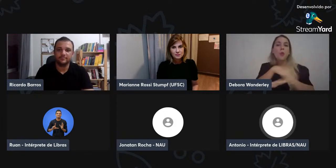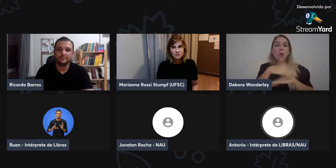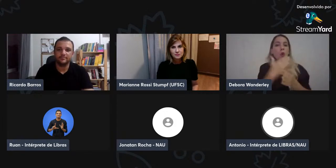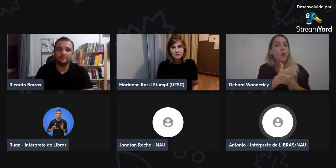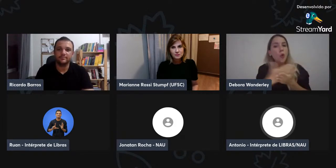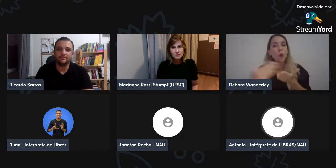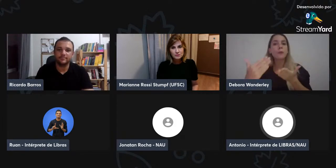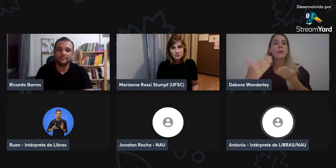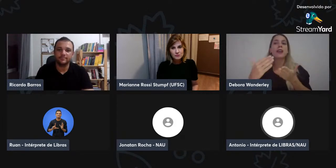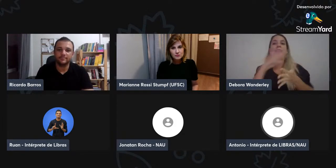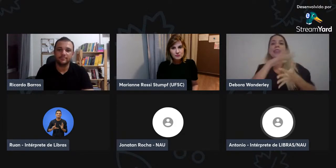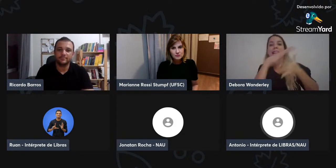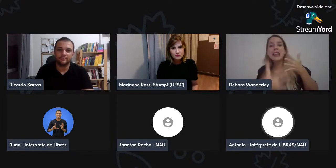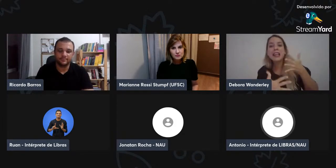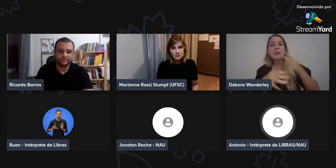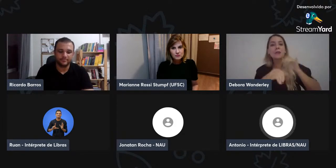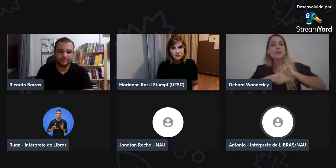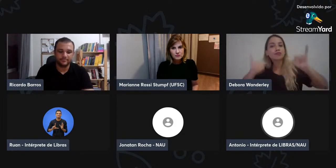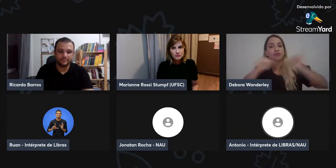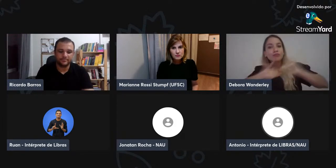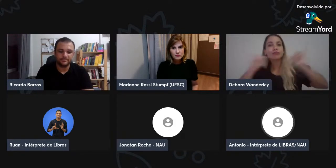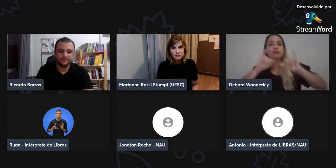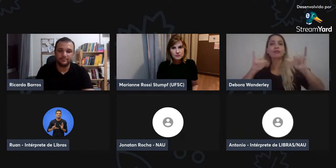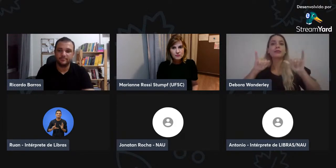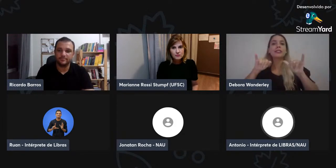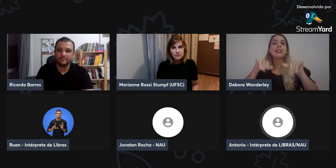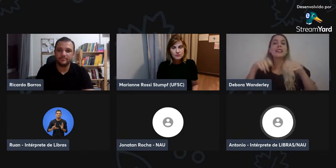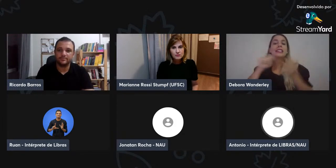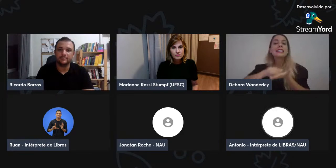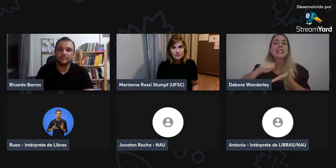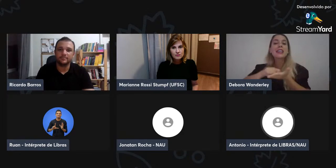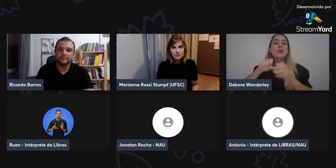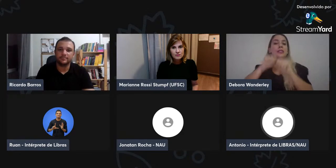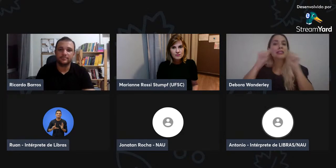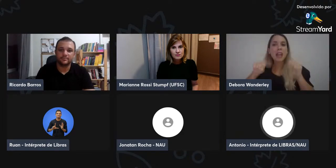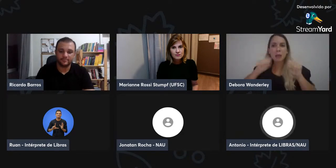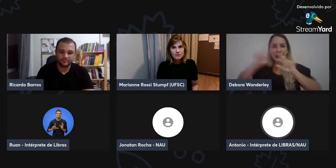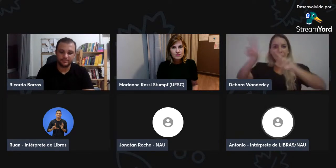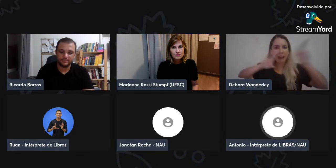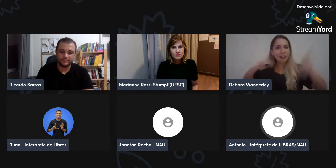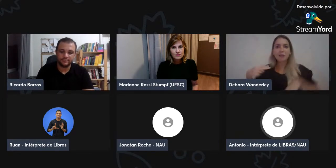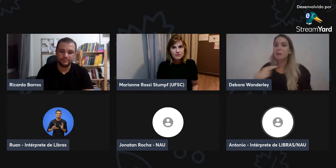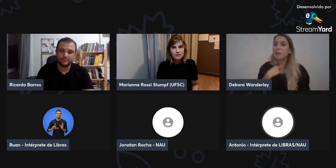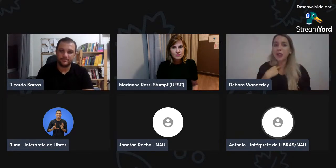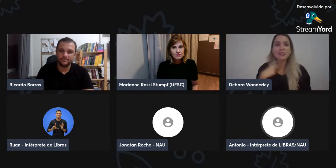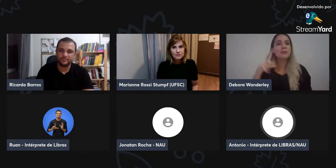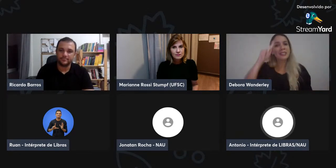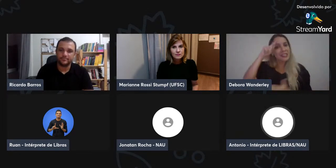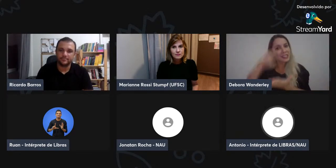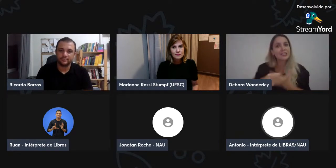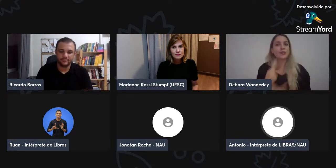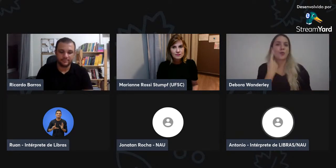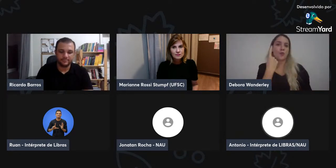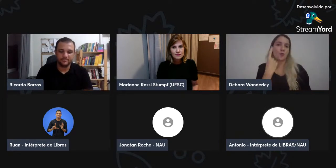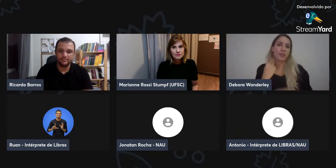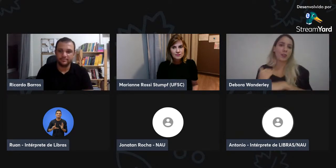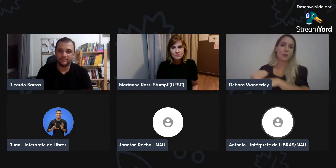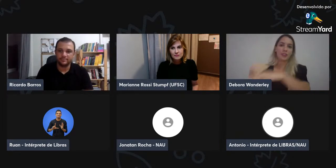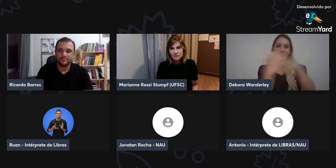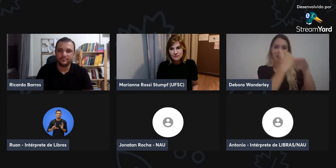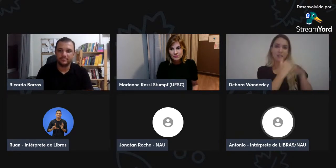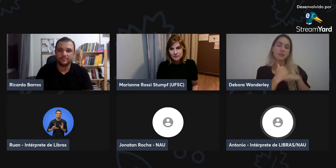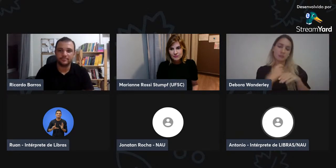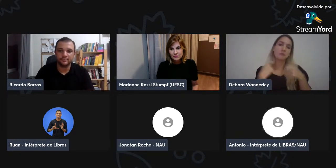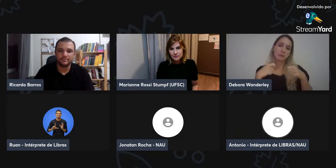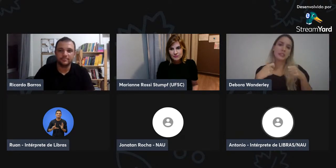escola escolhe uma coisa, outra escola escolhe outra, e daí a gente não começa. E como vai fazer essa divulgação de livros? Até o sistema vai ficar um